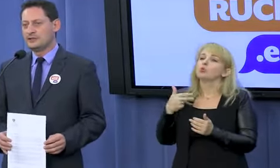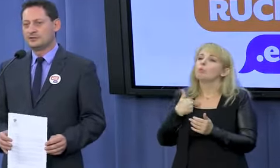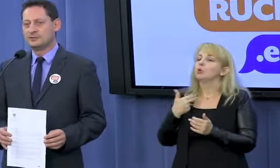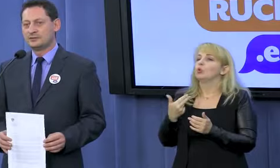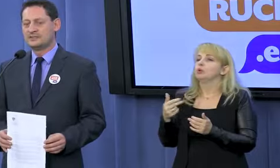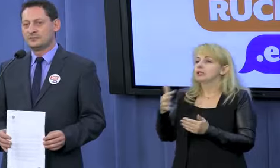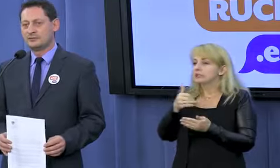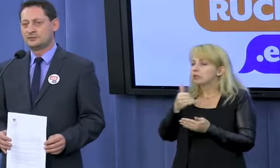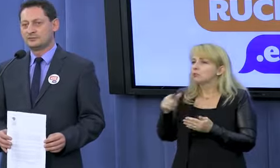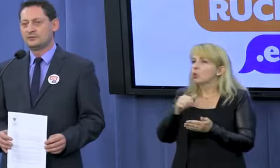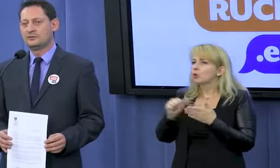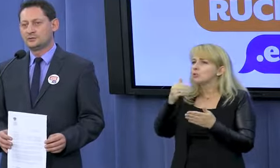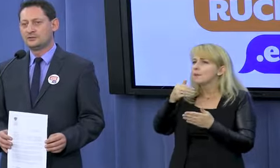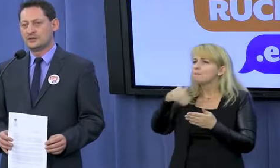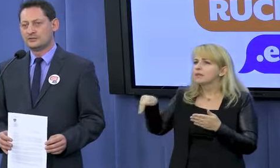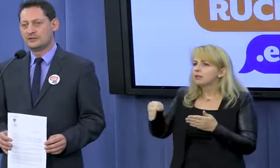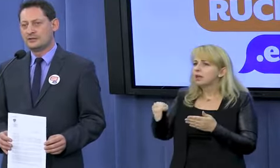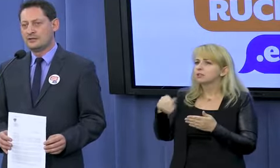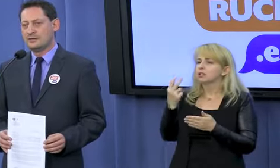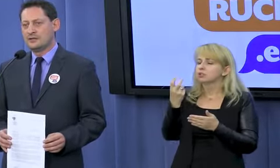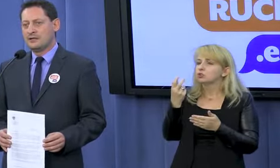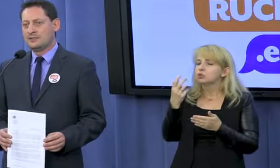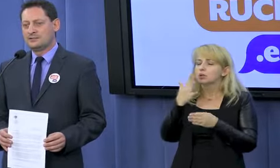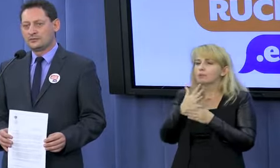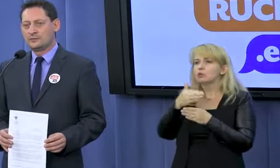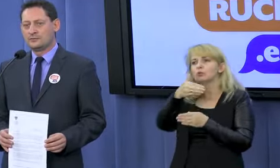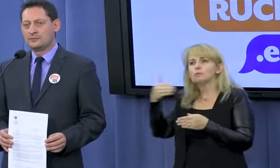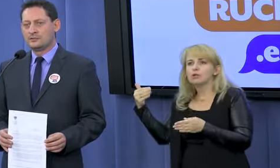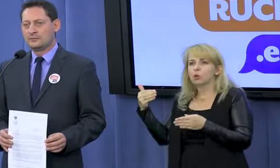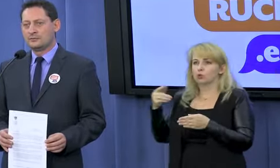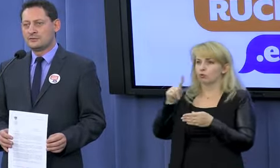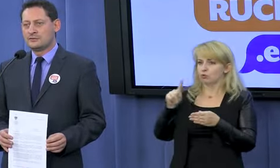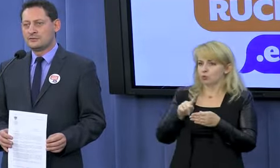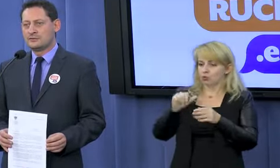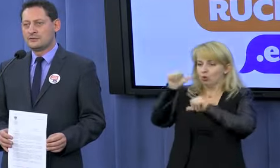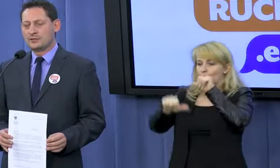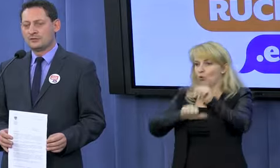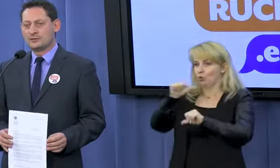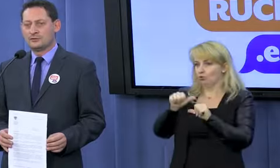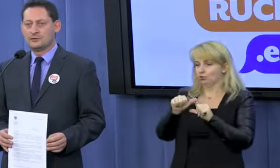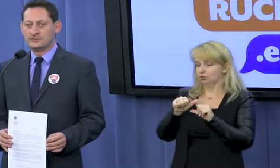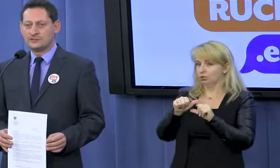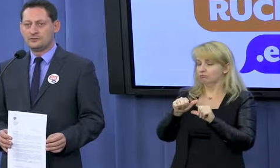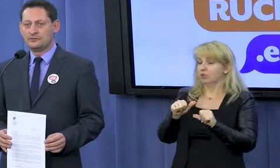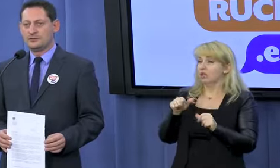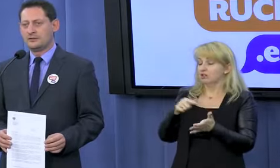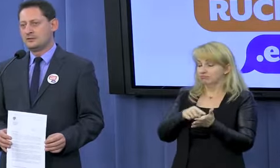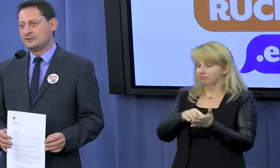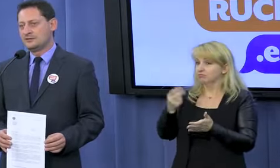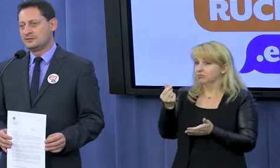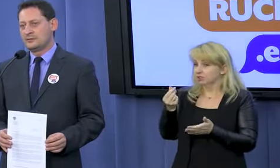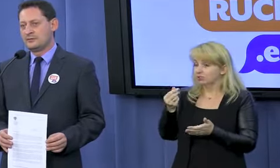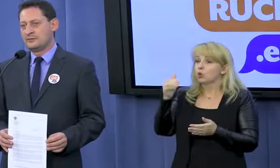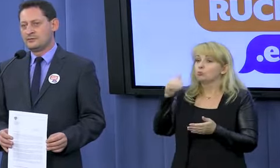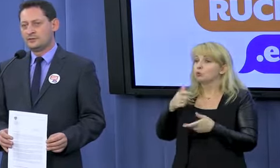jest 1,350,000,000 zł rocznie. Za tą kwotę mielibyśmy ograniczoną bądź zlikwidowane